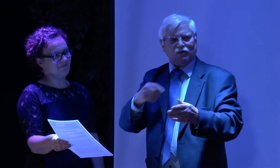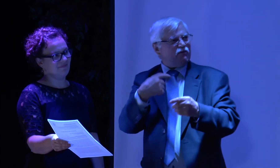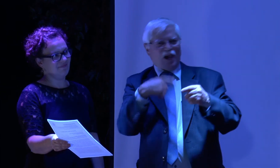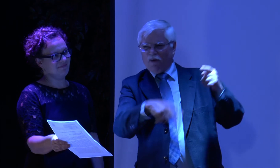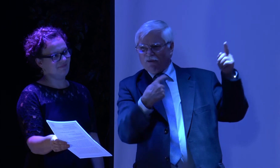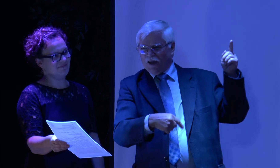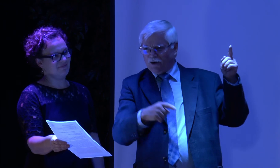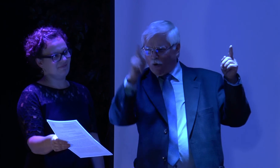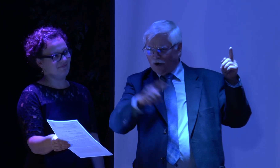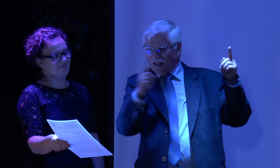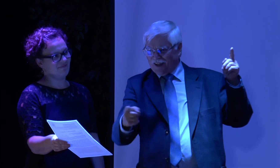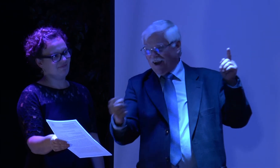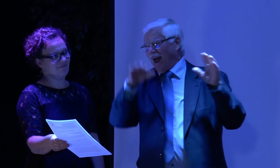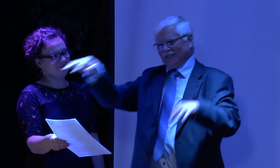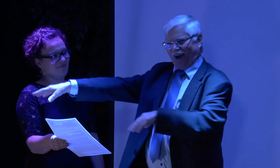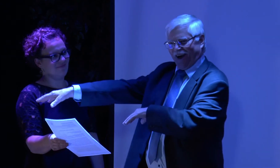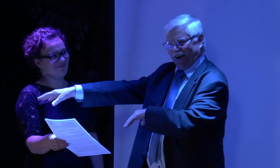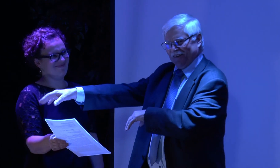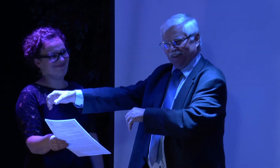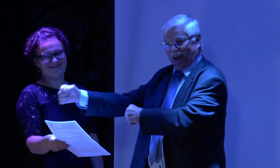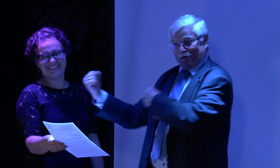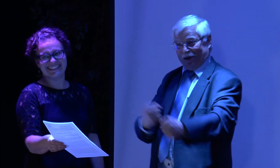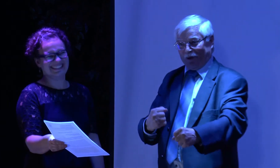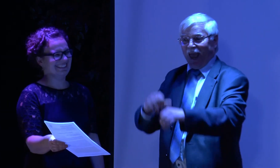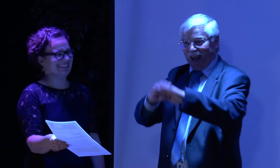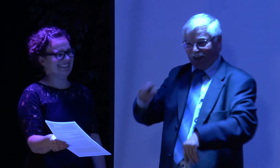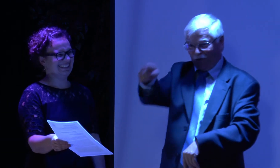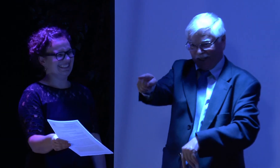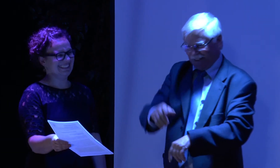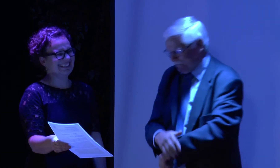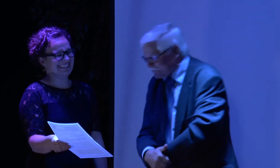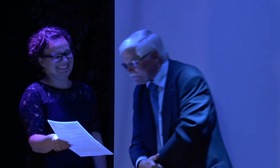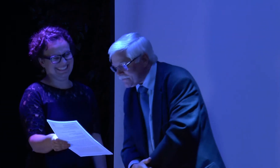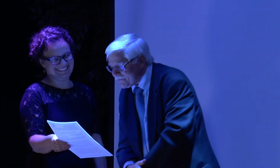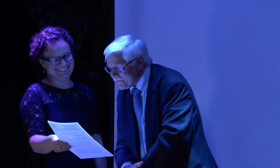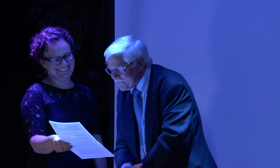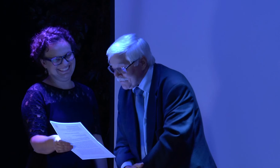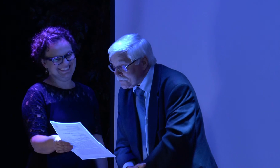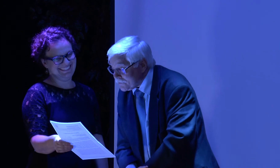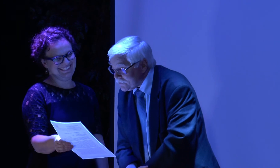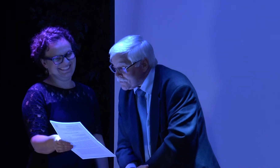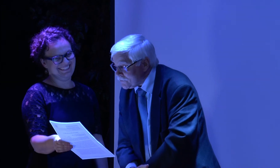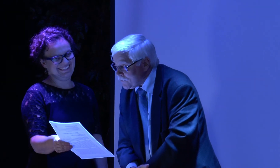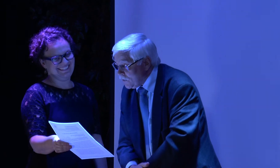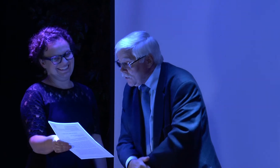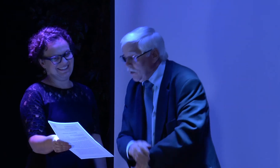eine Dokumentation überreichen. Vielleicht fehlt hier einiges in der Präsentation, aber in dem Buch muss wahrscheinlich alles nach.